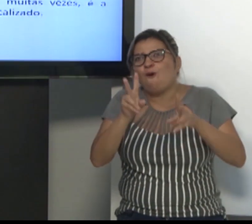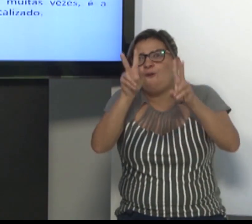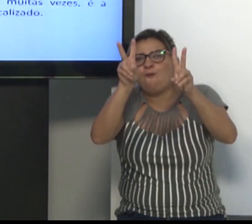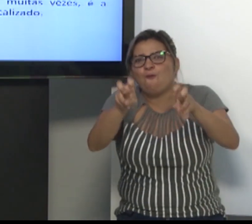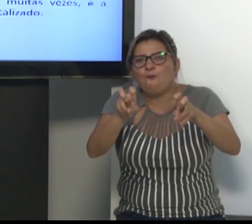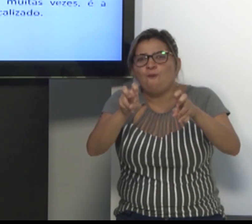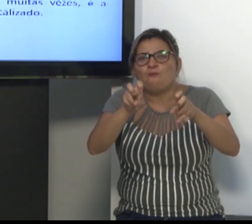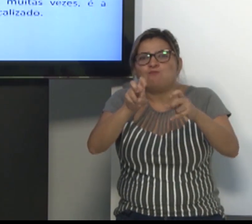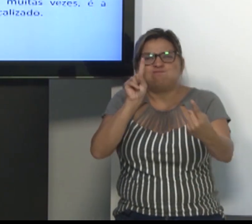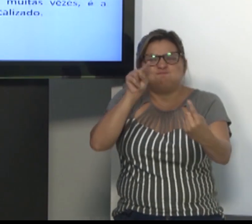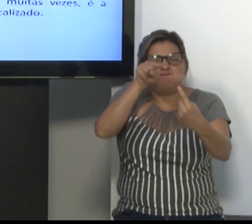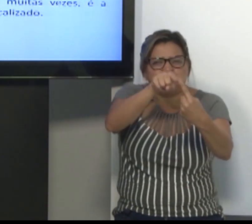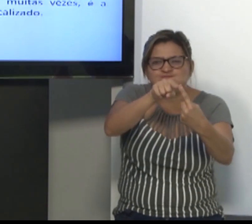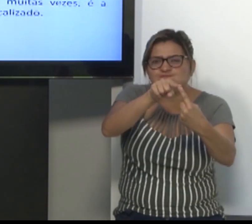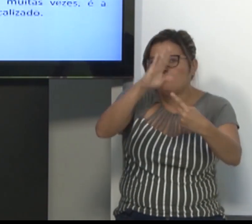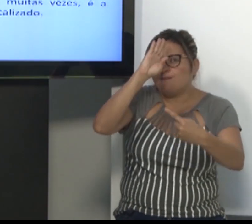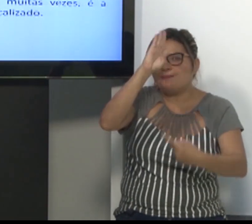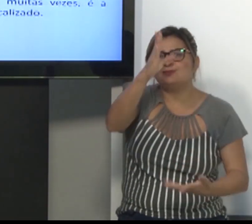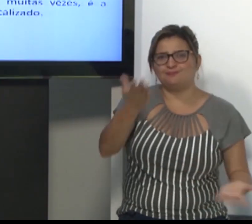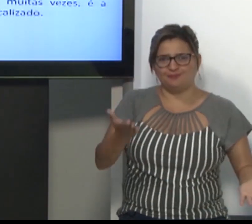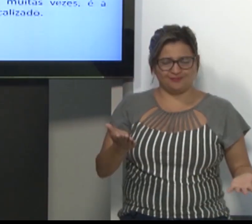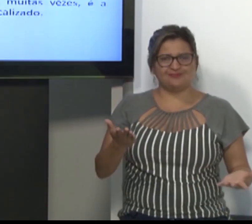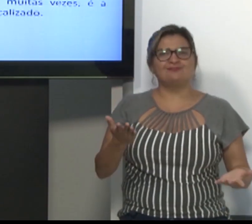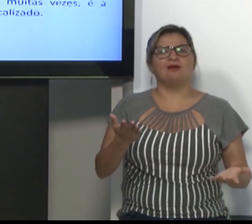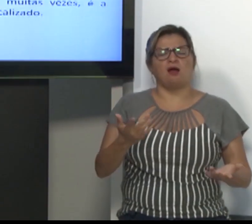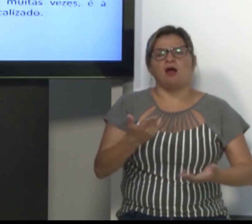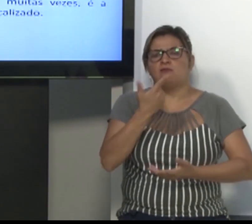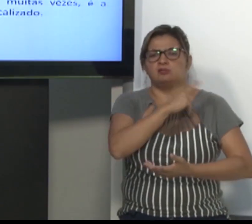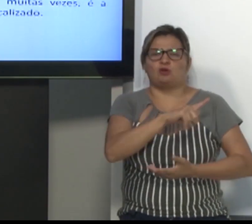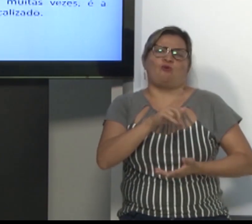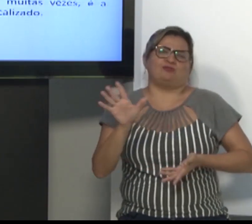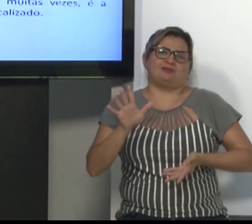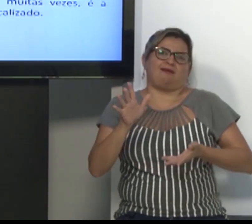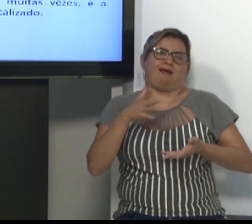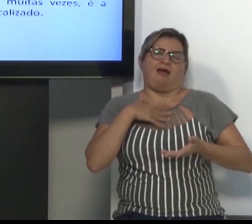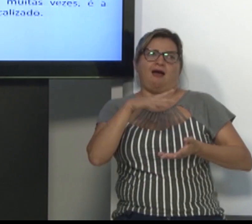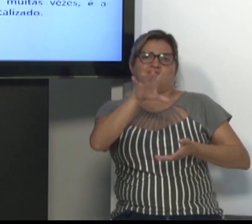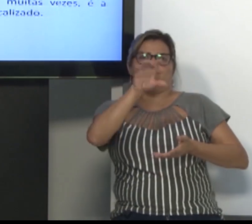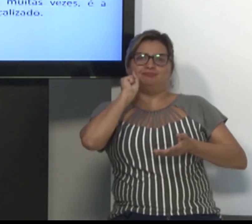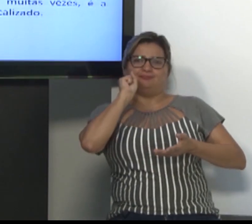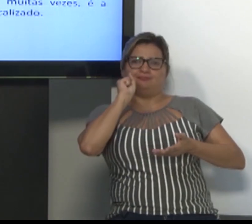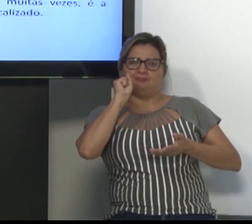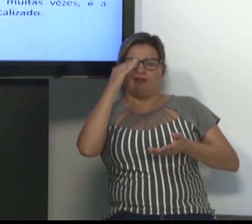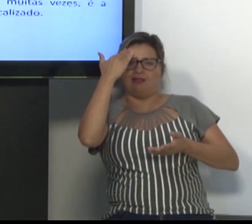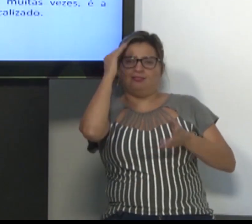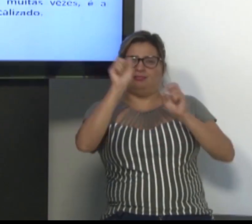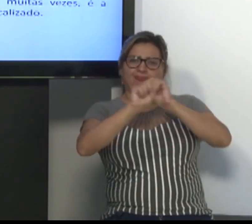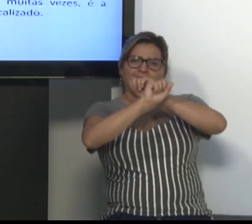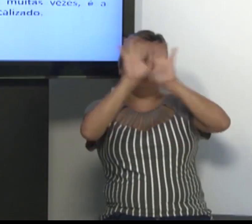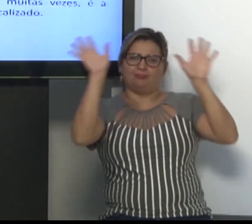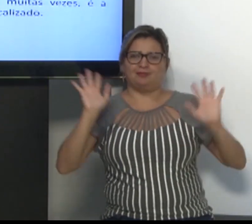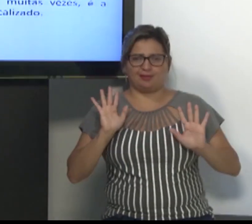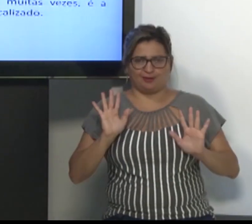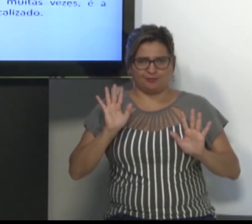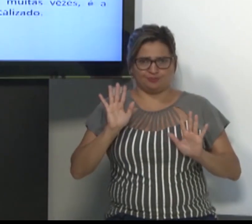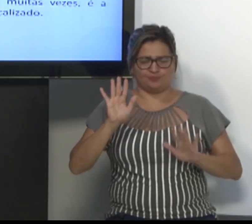O objetivo principal desse texto, que eu preciso adquirir com ele, para eu ter essa